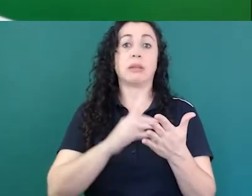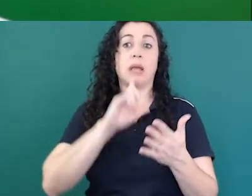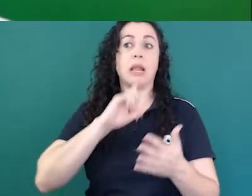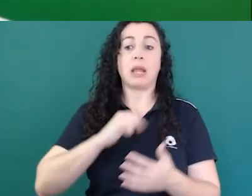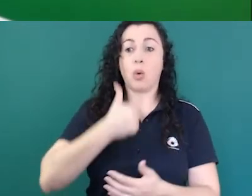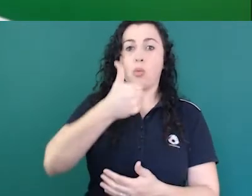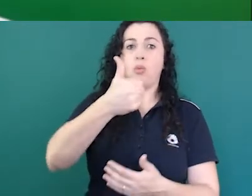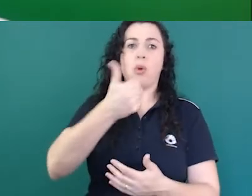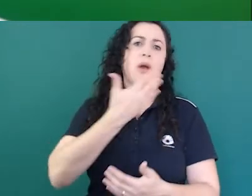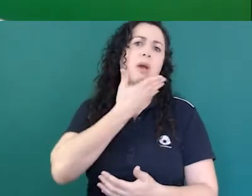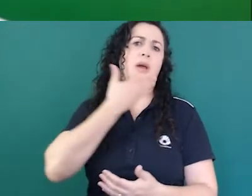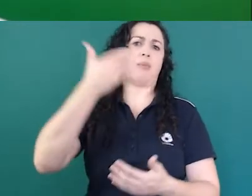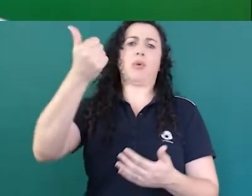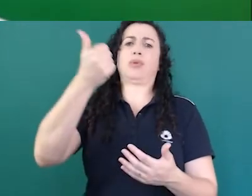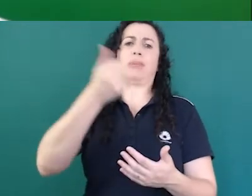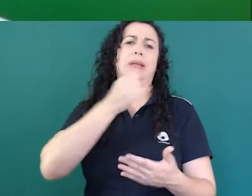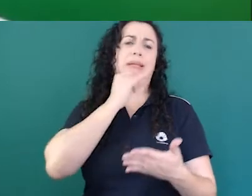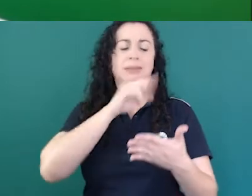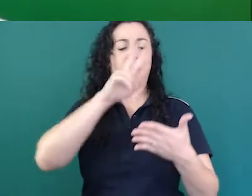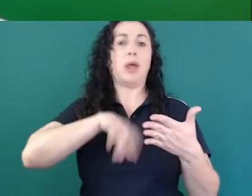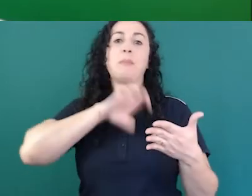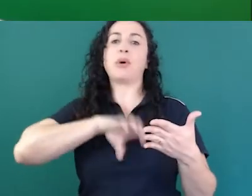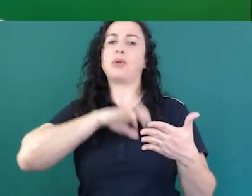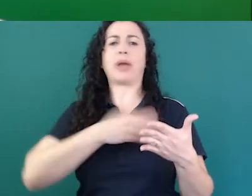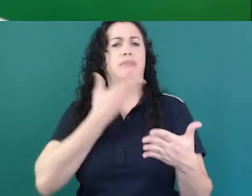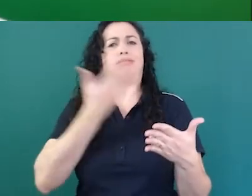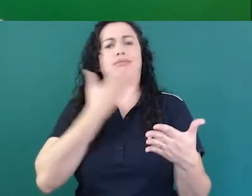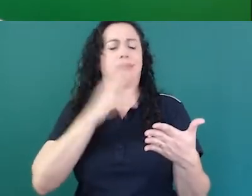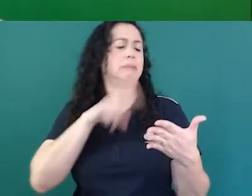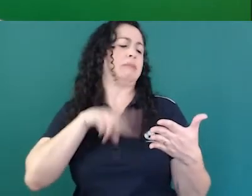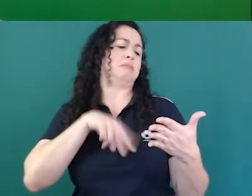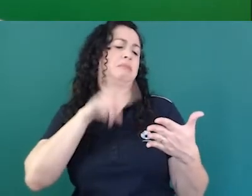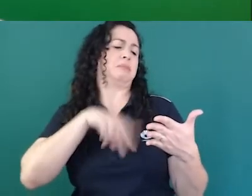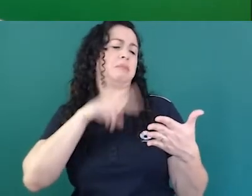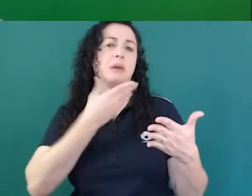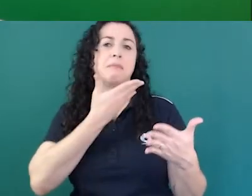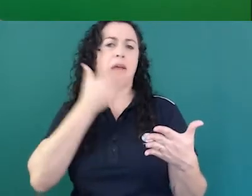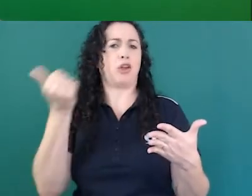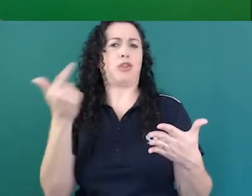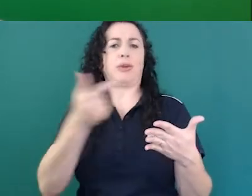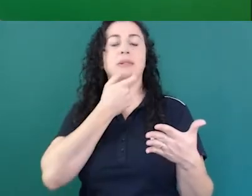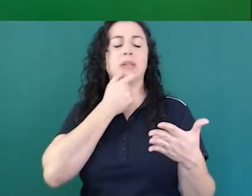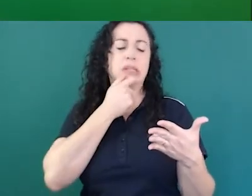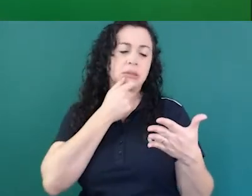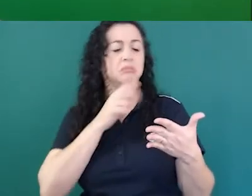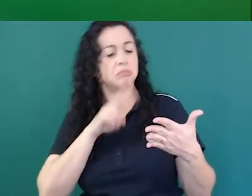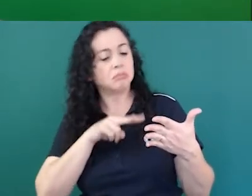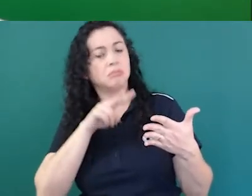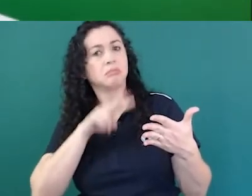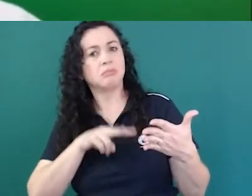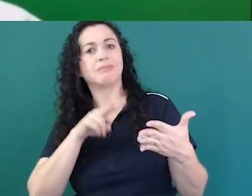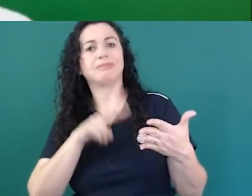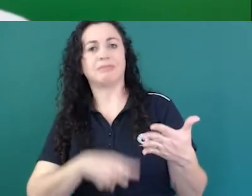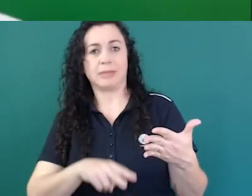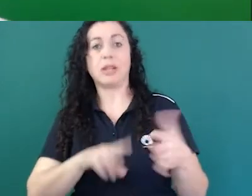foi mais você pega as mãos com uma facilidade você entende claro o contexto cultural que uma língua também carrega